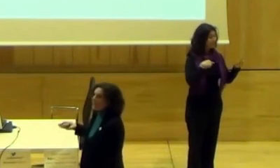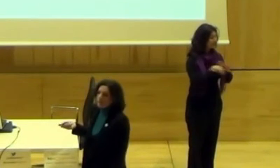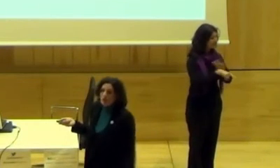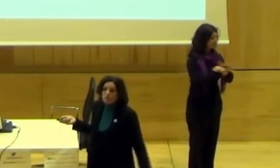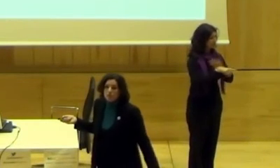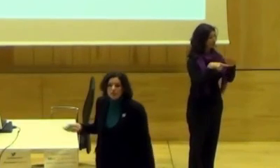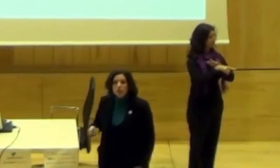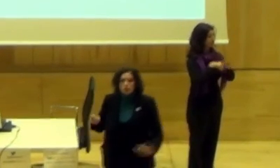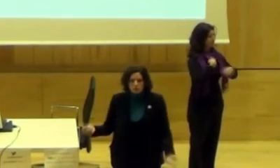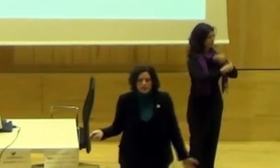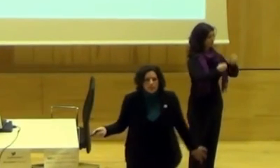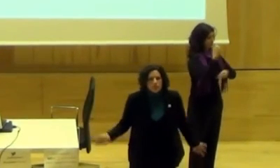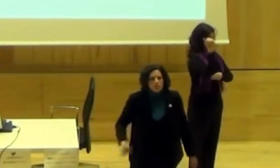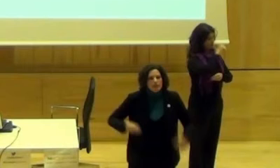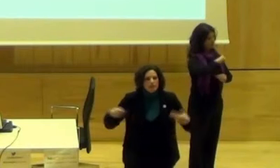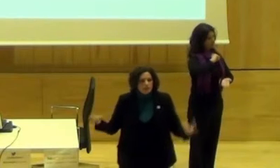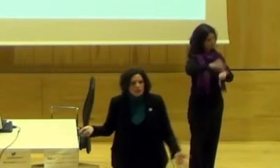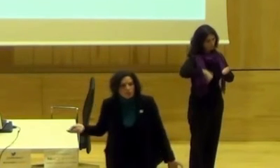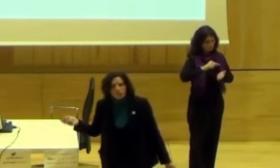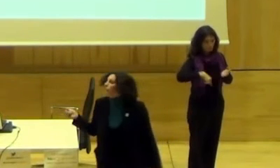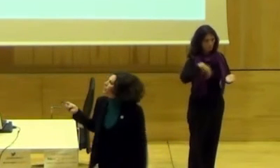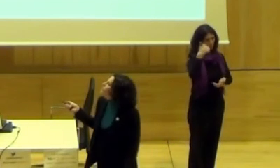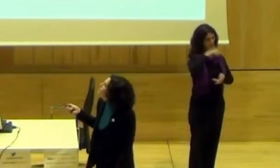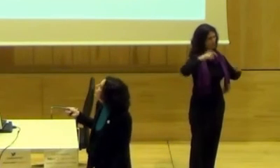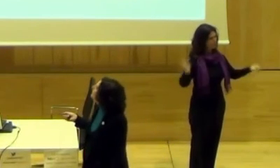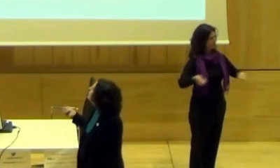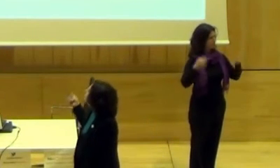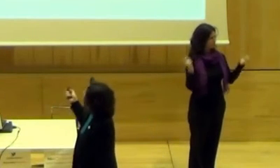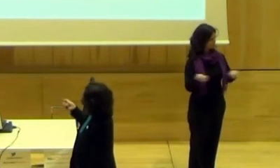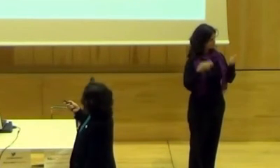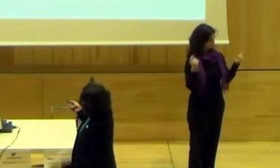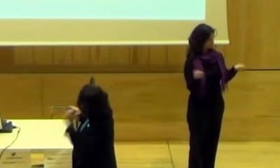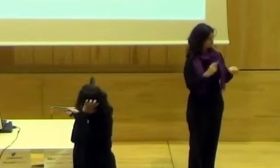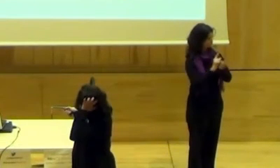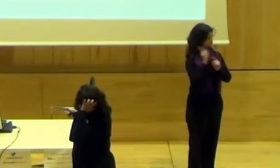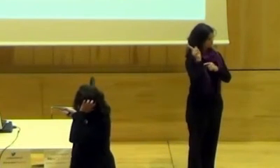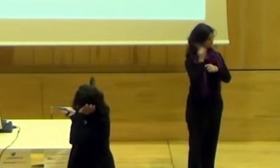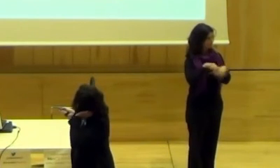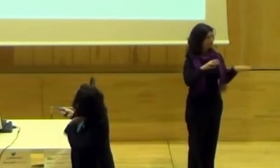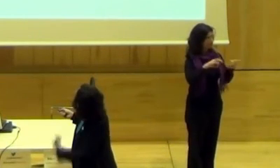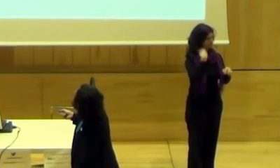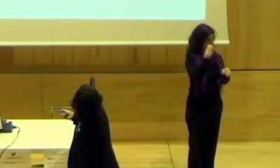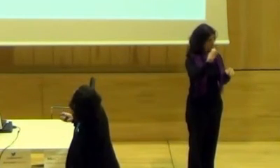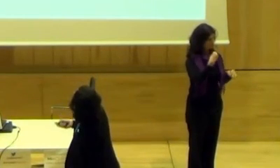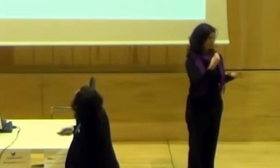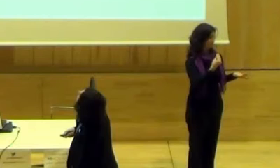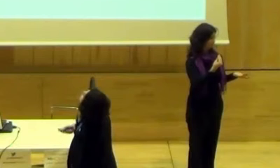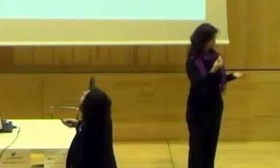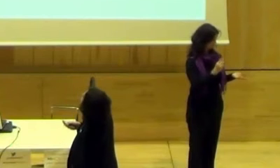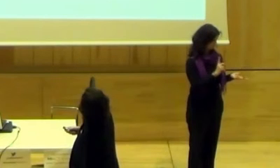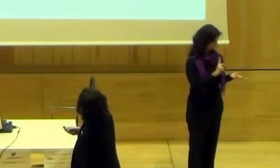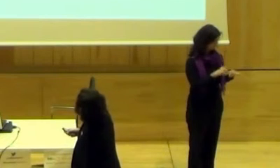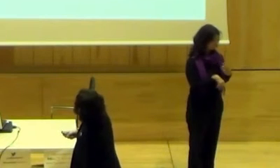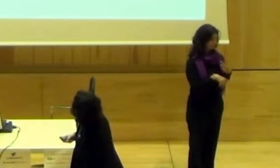gestión, una gestión realizada por hombres, contratan a hombres y se fundan. Aquí también hay otro álbum que tampoco